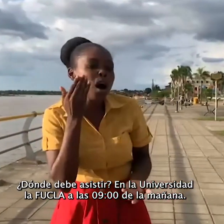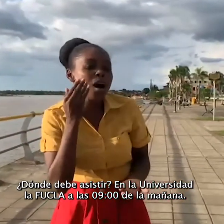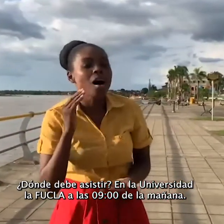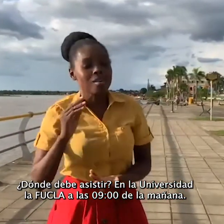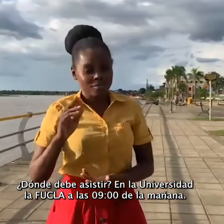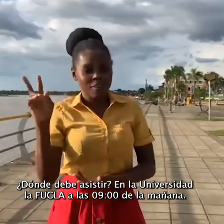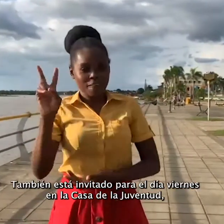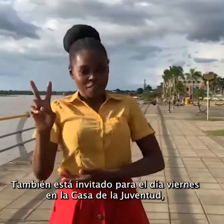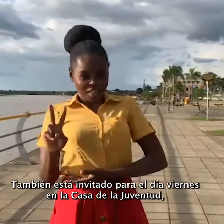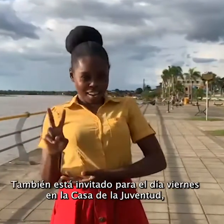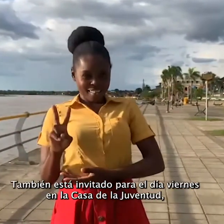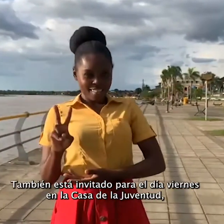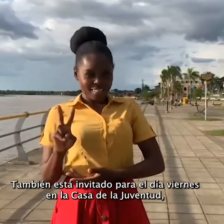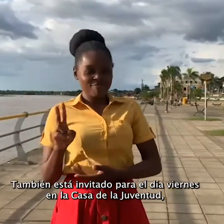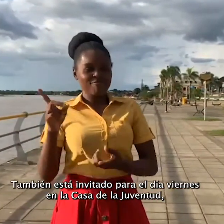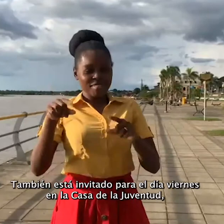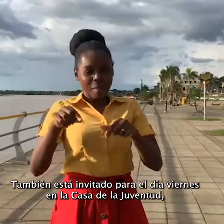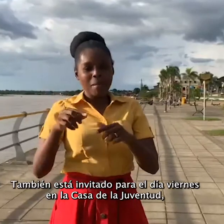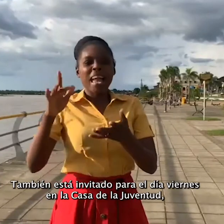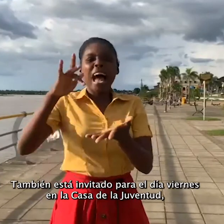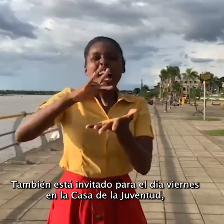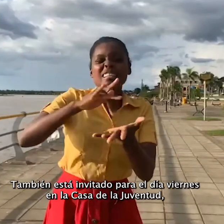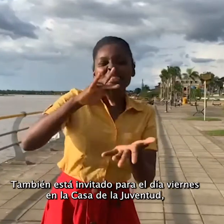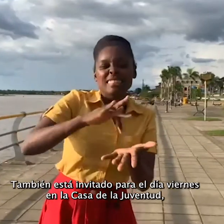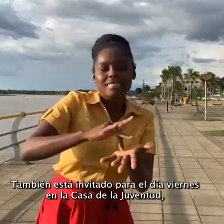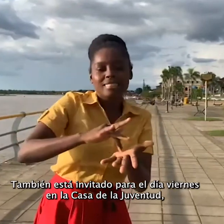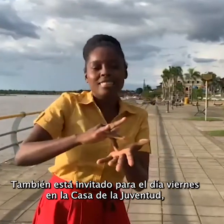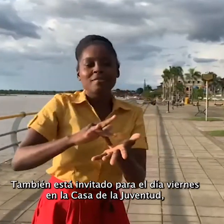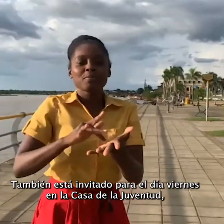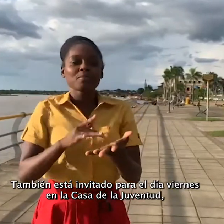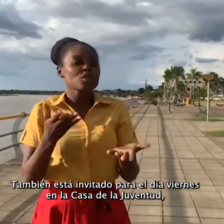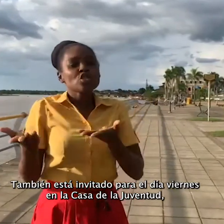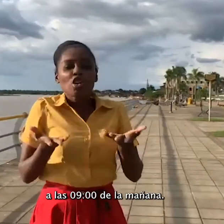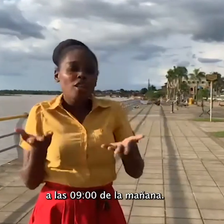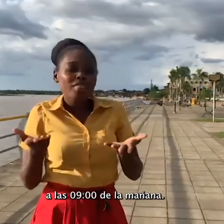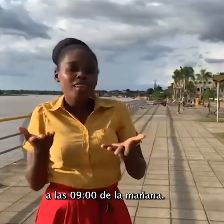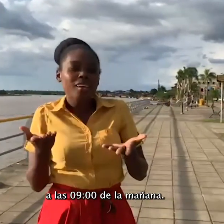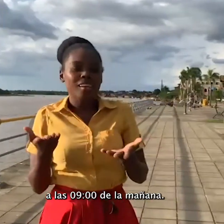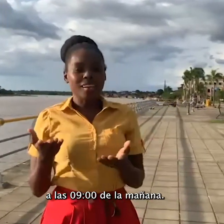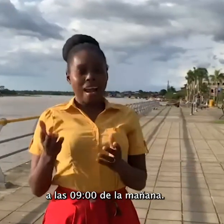9 de la mañana. También está invitado para el día viernes en la Casa de la Juventud a las 9 de la mañana.